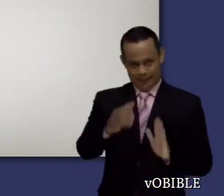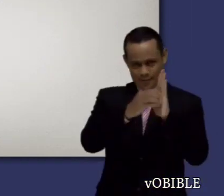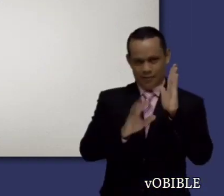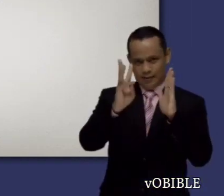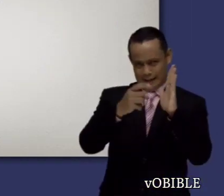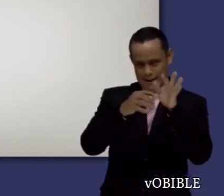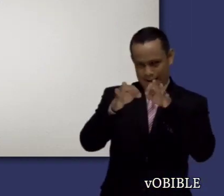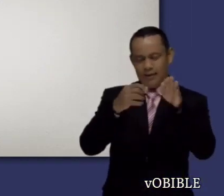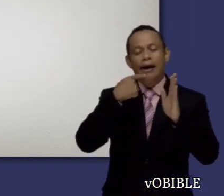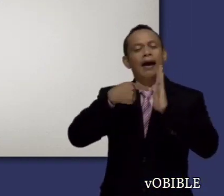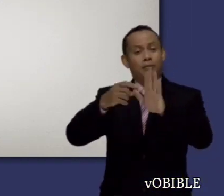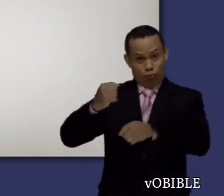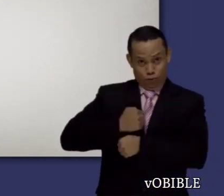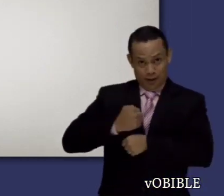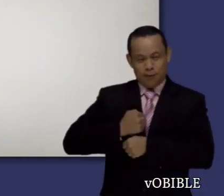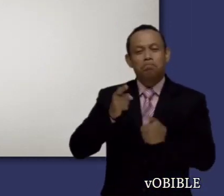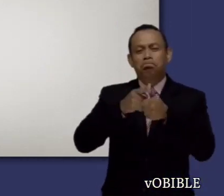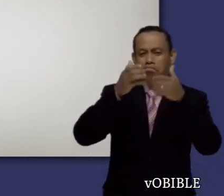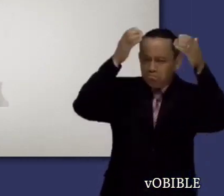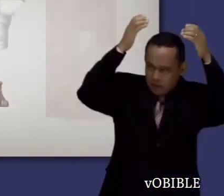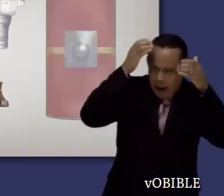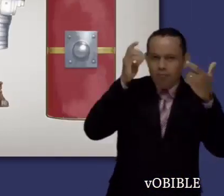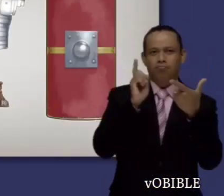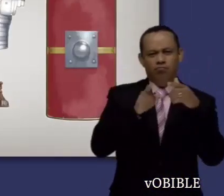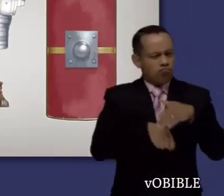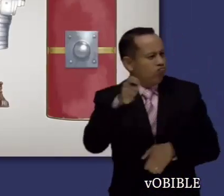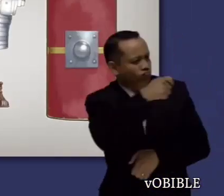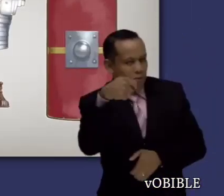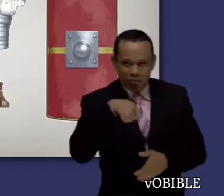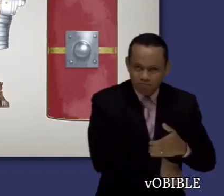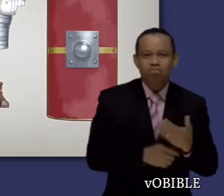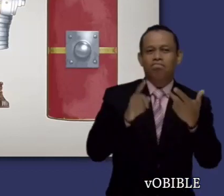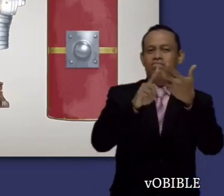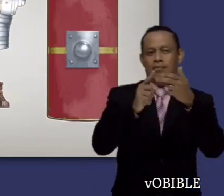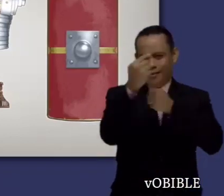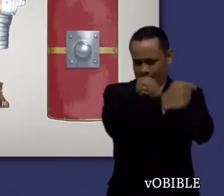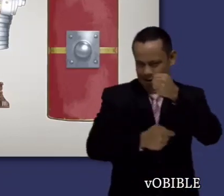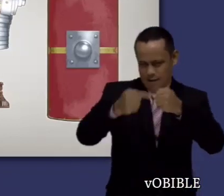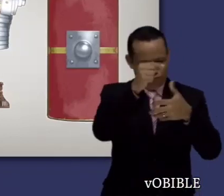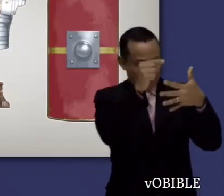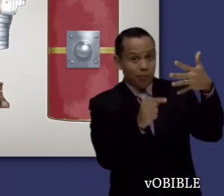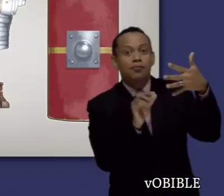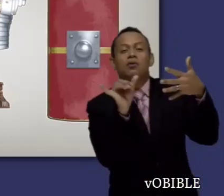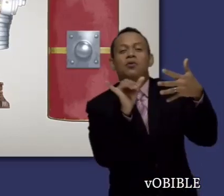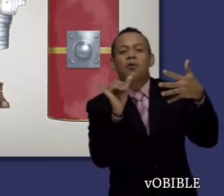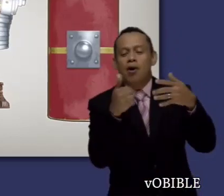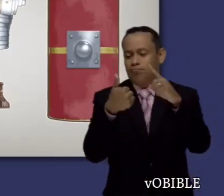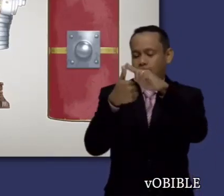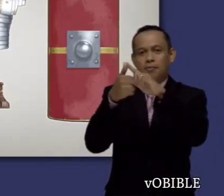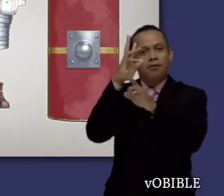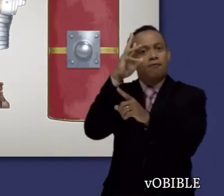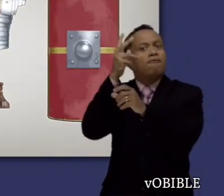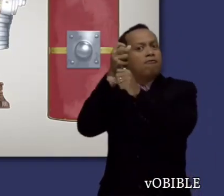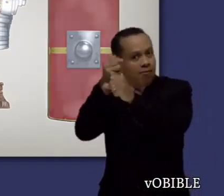En el capítulo 6, Pablo usa el ejemplo de una armadura y anima a los efesios a ponerse todas las piezas de la armadura